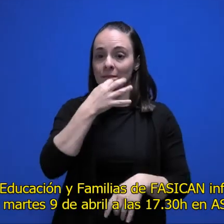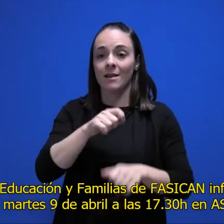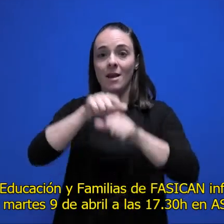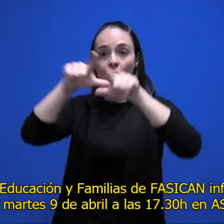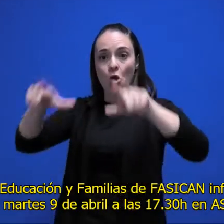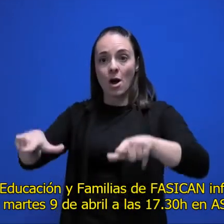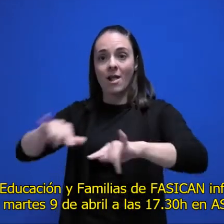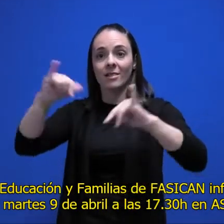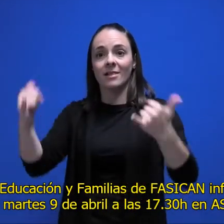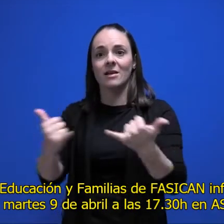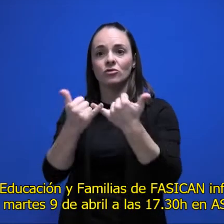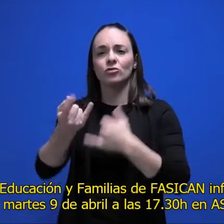en Azorte